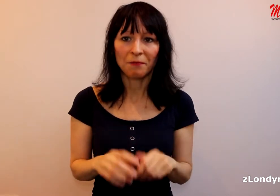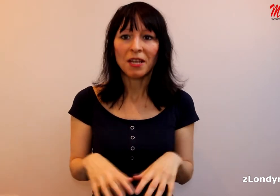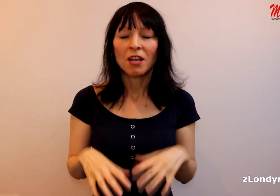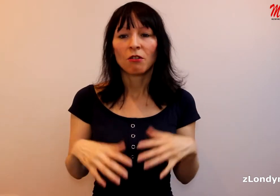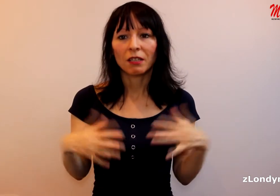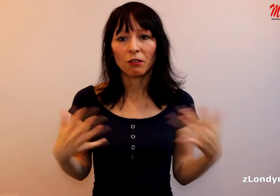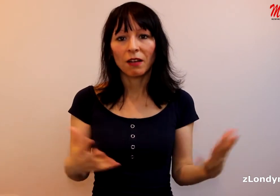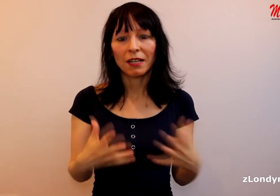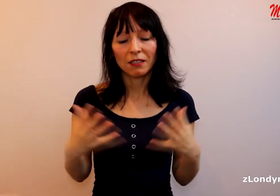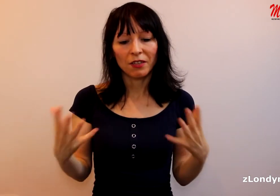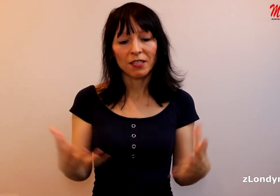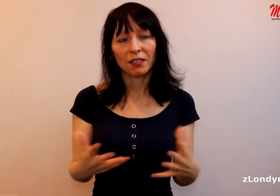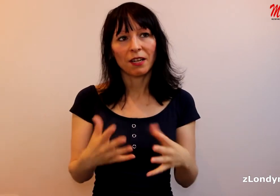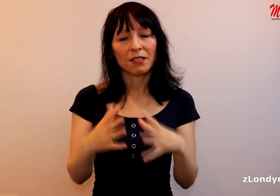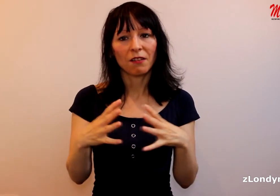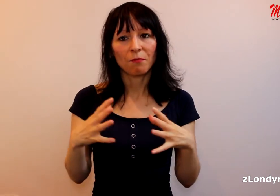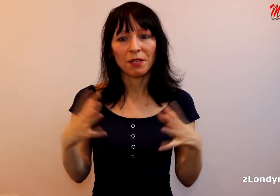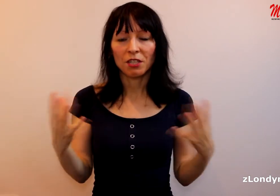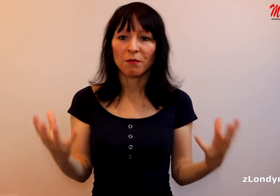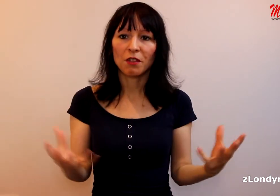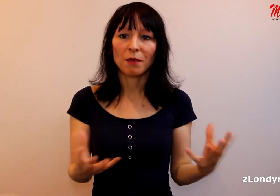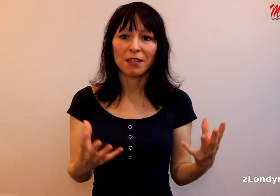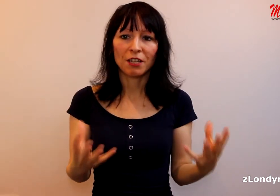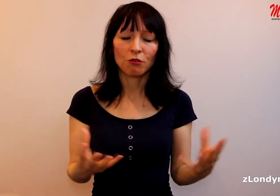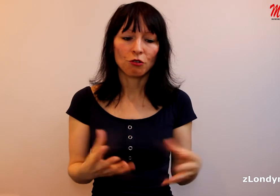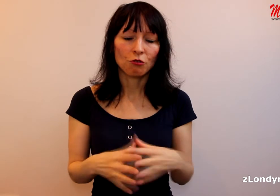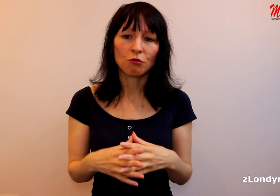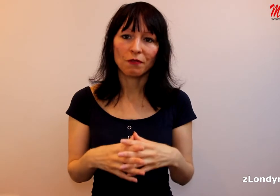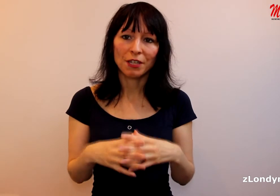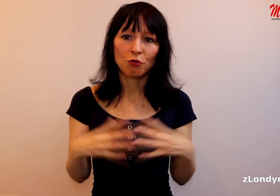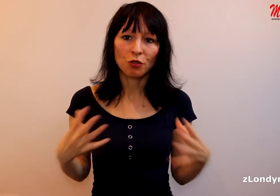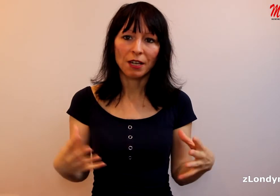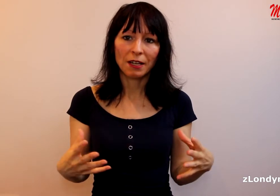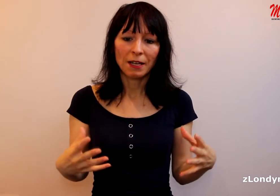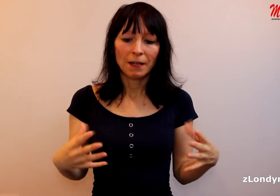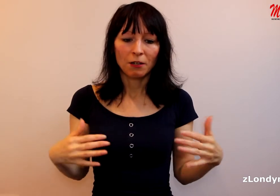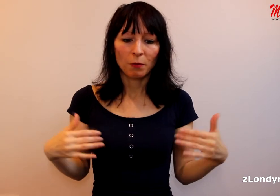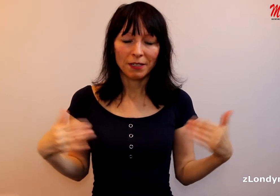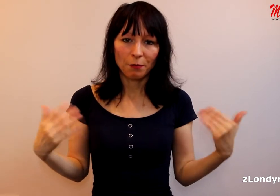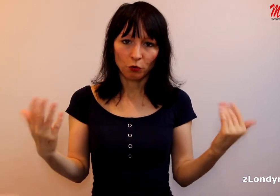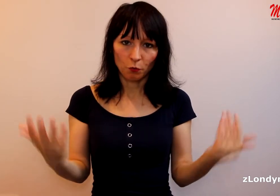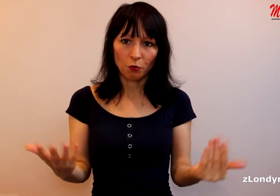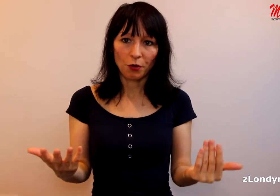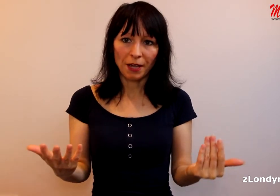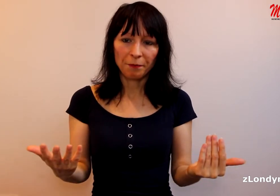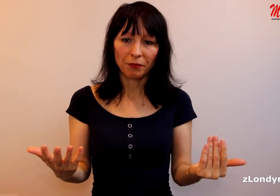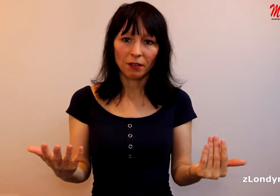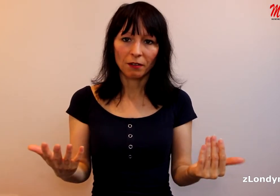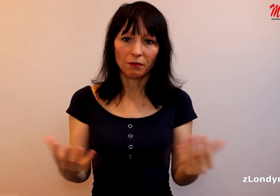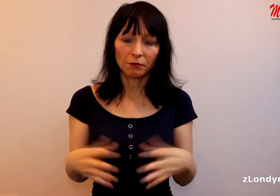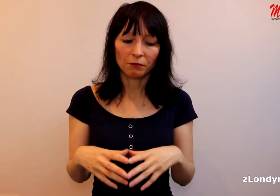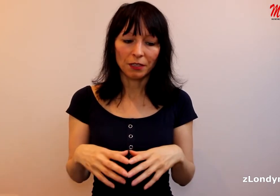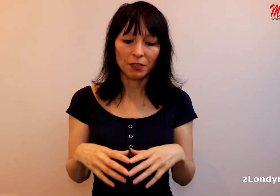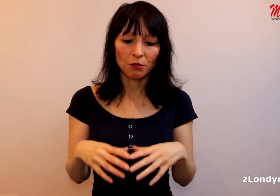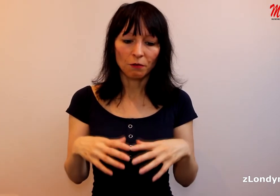No a takovéhle ty věci, které se v mainstreamových médiích trošičku zveličují a naopak se podporuje, vlastně znova